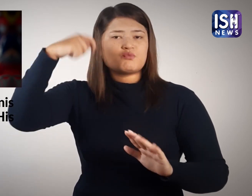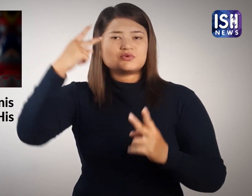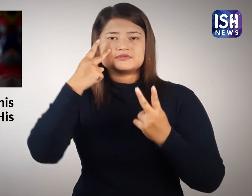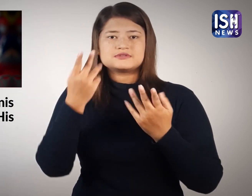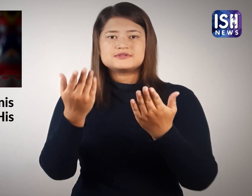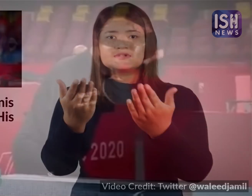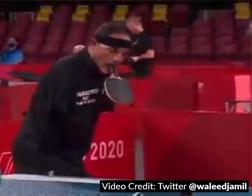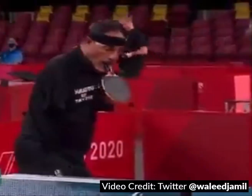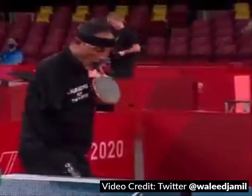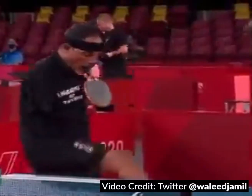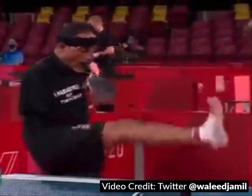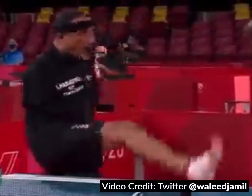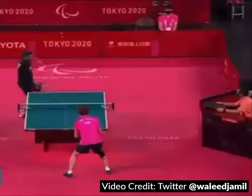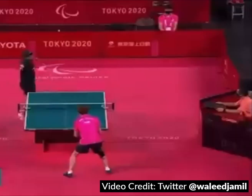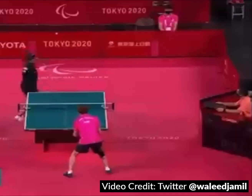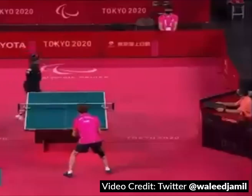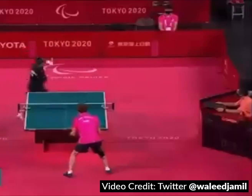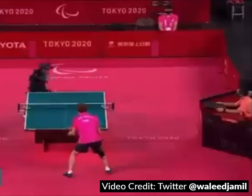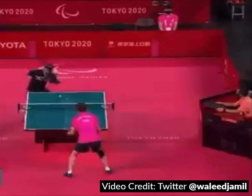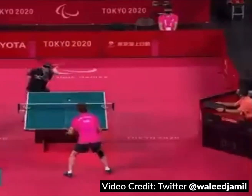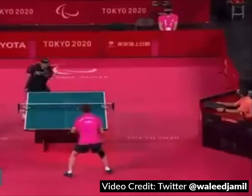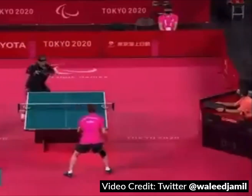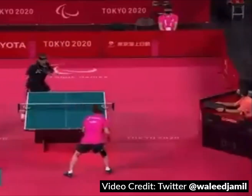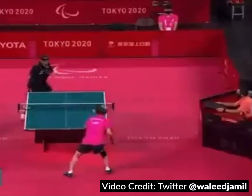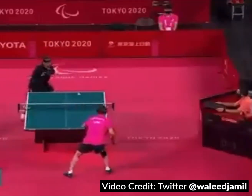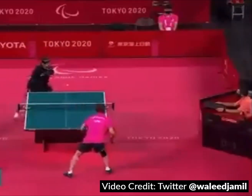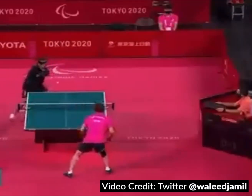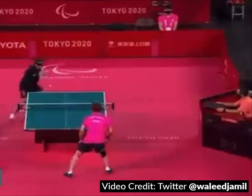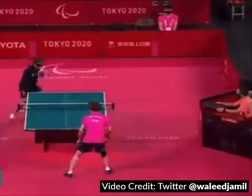देखिए।